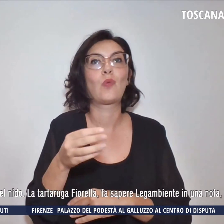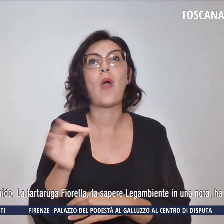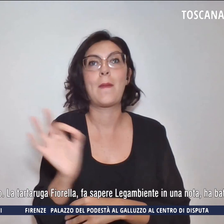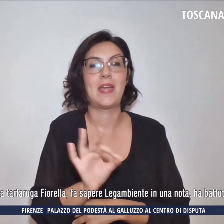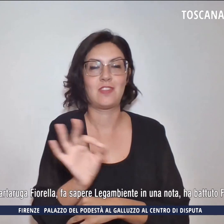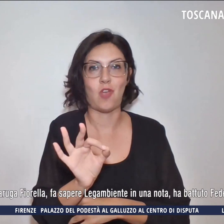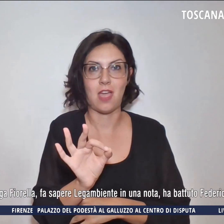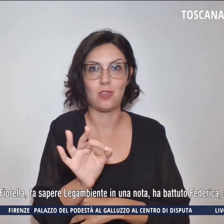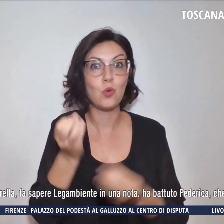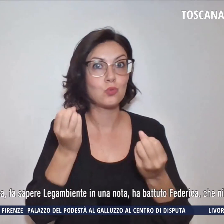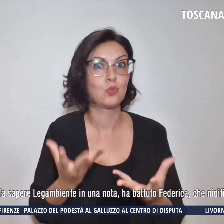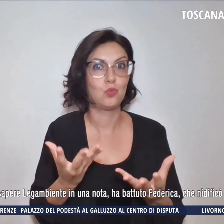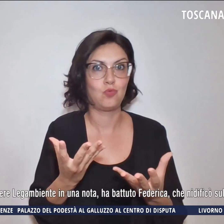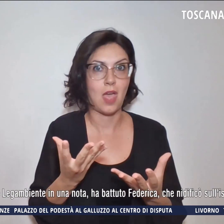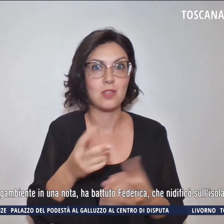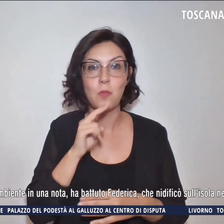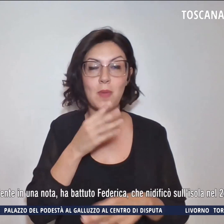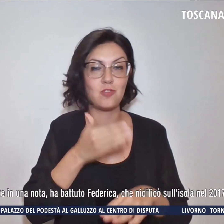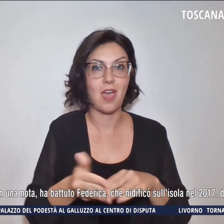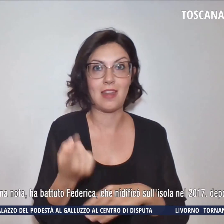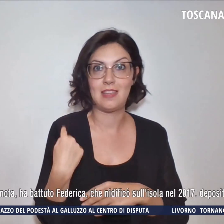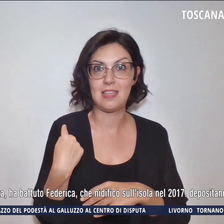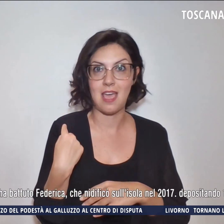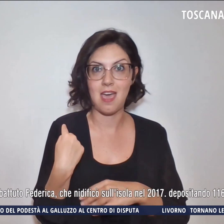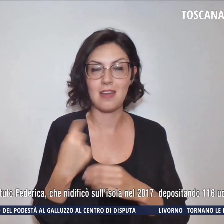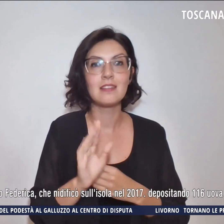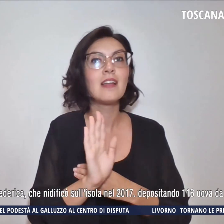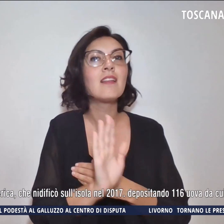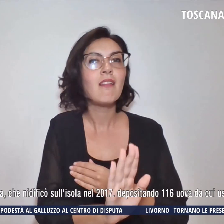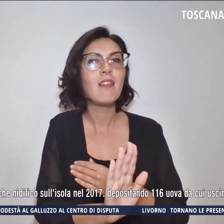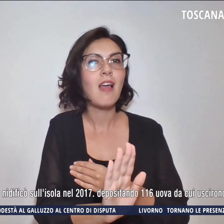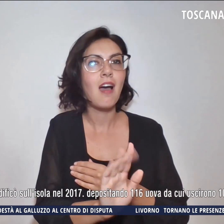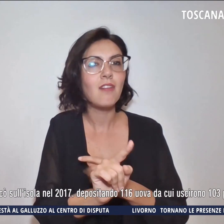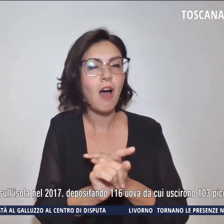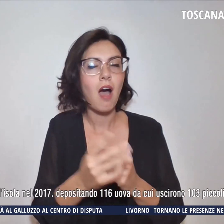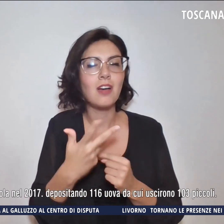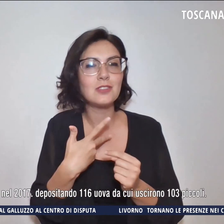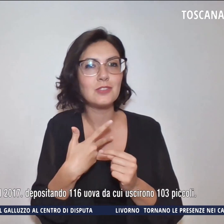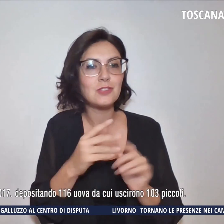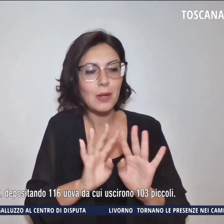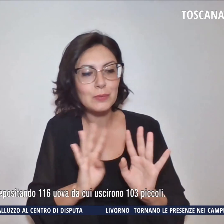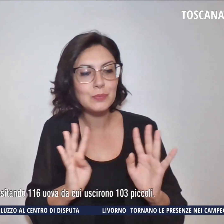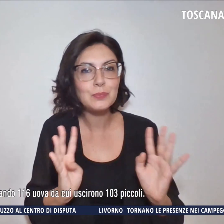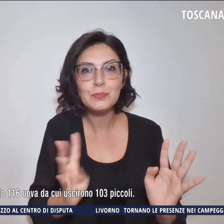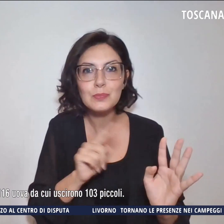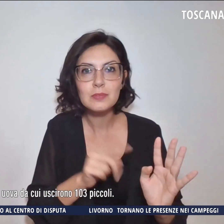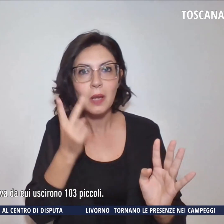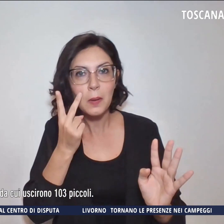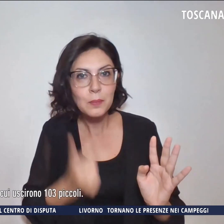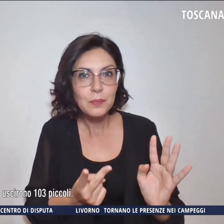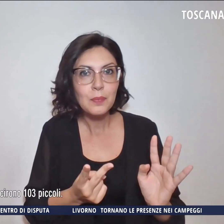tardo pomeriggio di ieri davanti ad una piccola folla che ha assistito in silenzio all